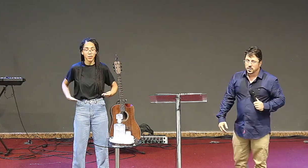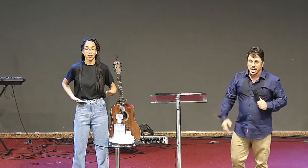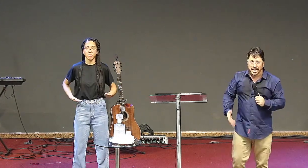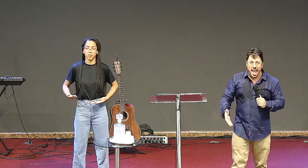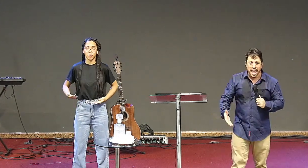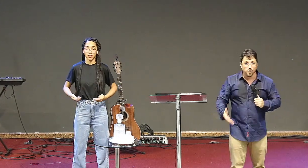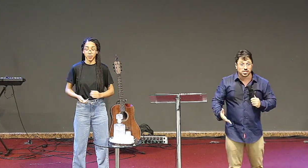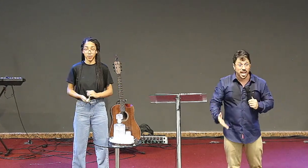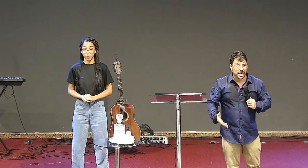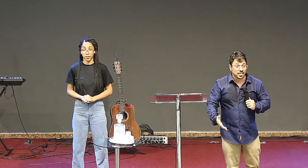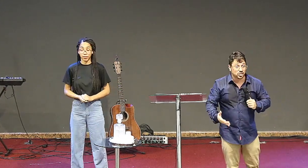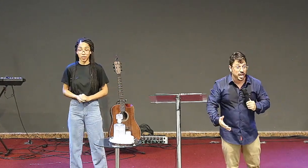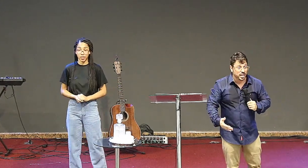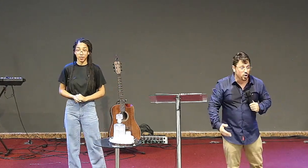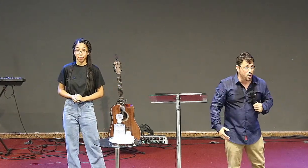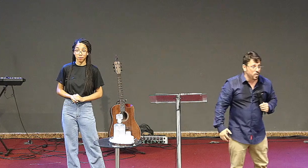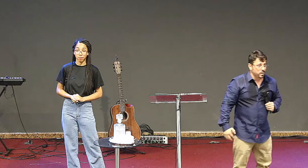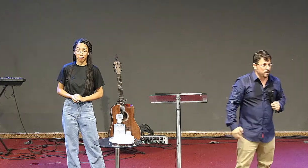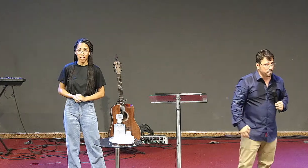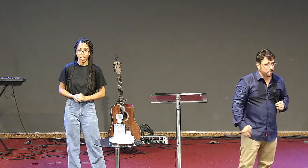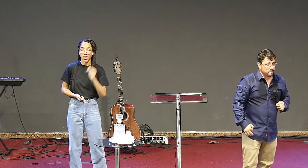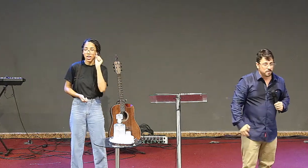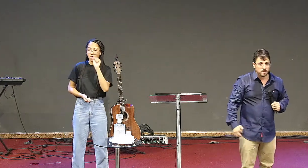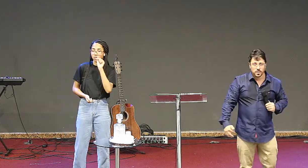e quem você tem sido